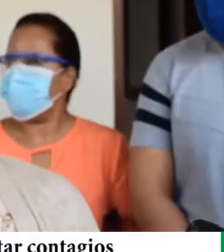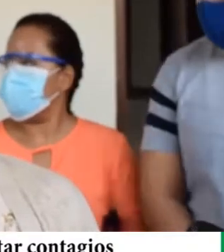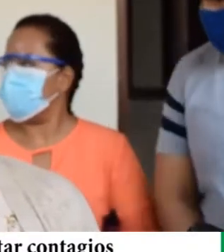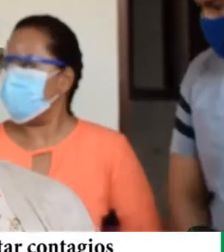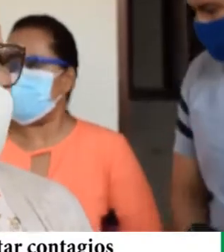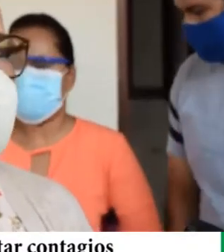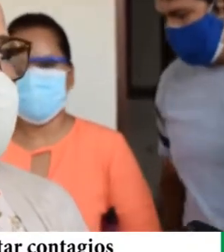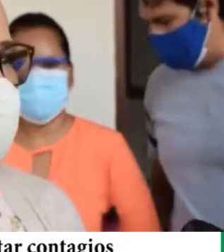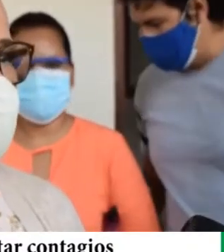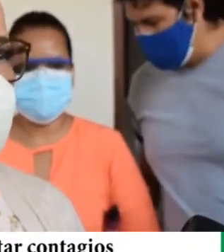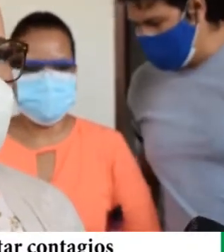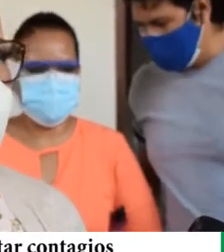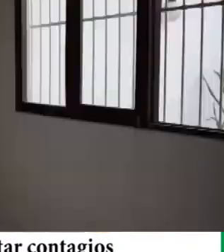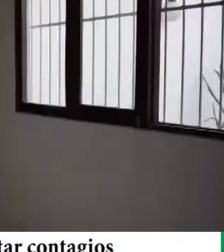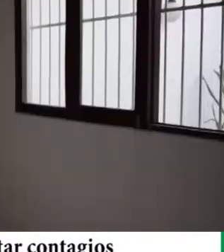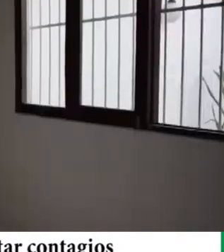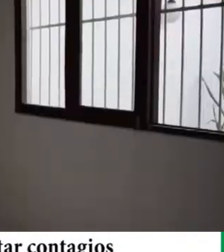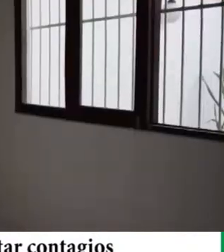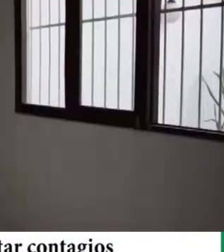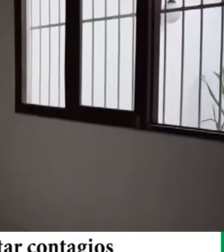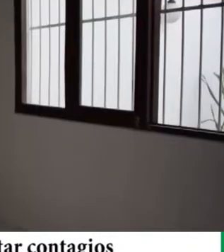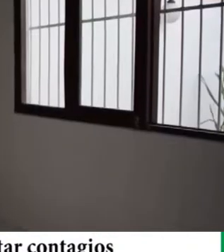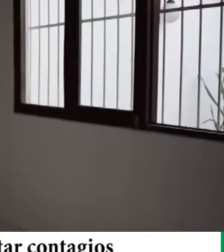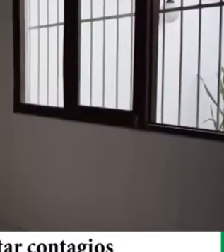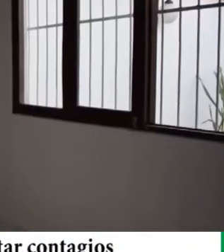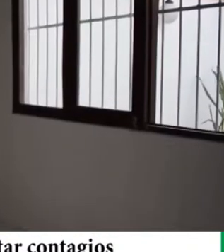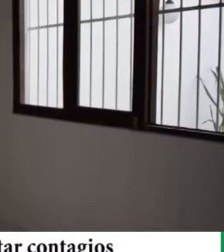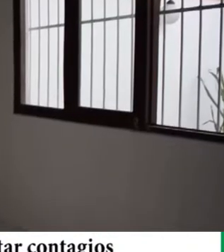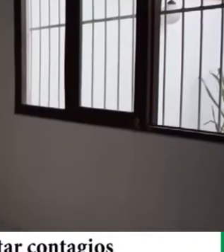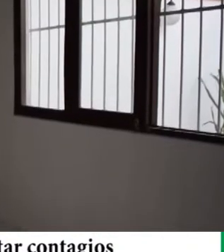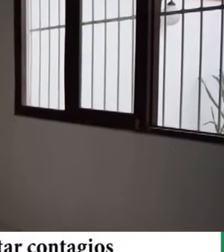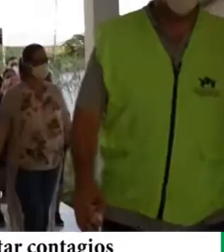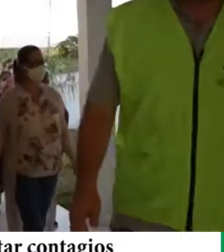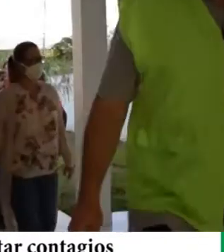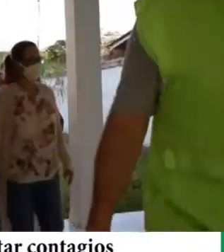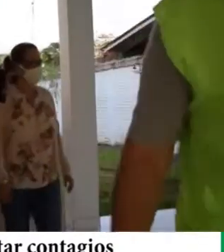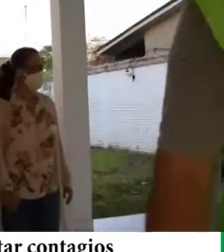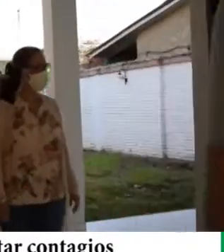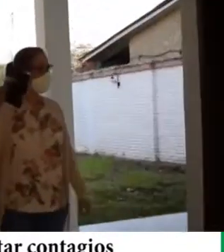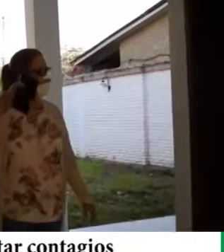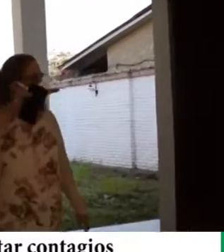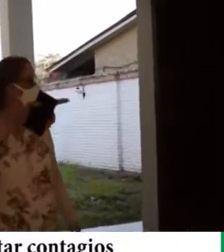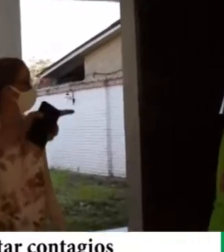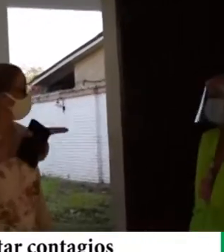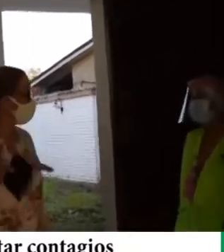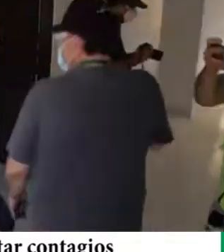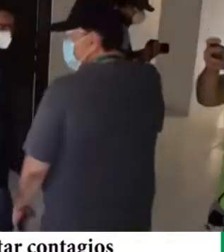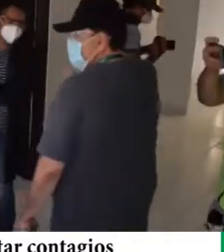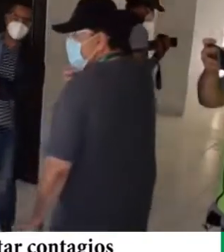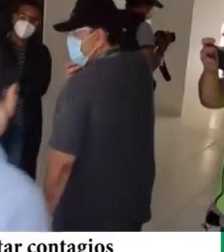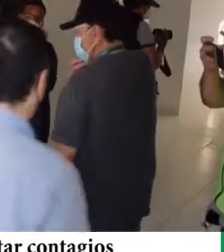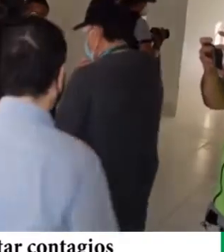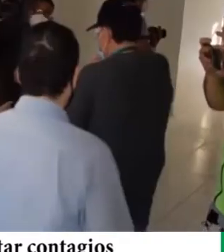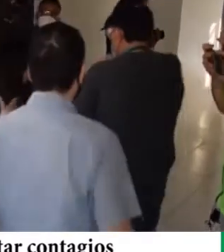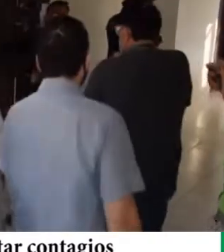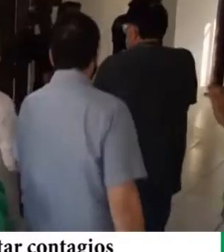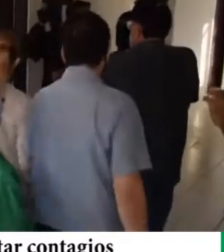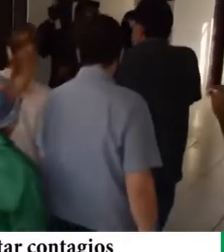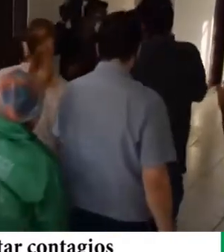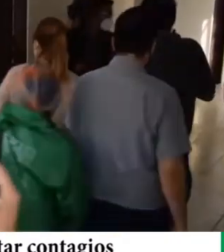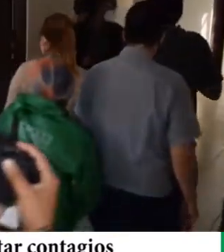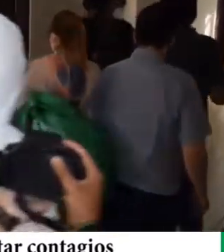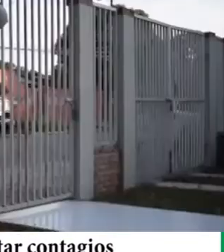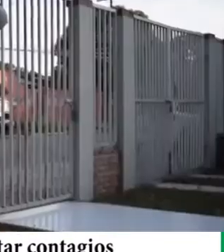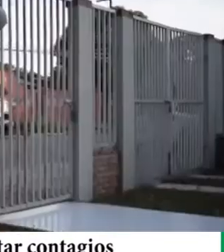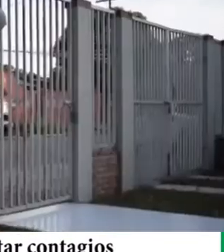cuidado, esto es un centro que también nos puede servir para muchos, ojalá podamos hacerlo, le estoy pidiendo a la doctora Castedo, que ella ponga